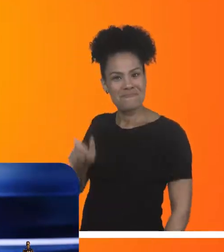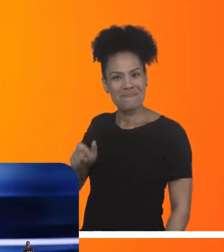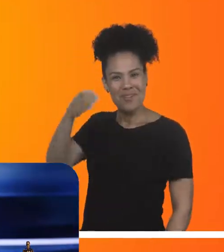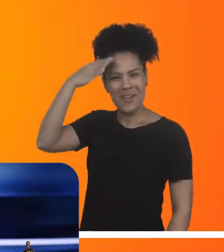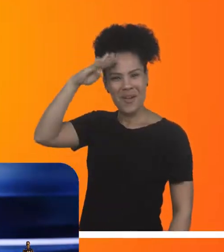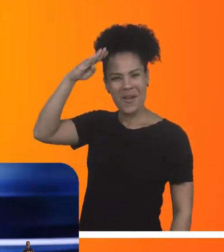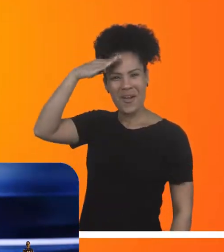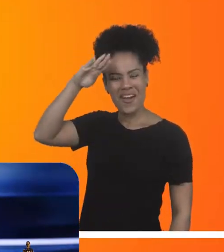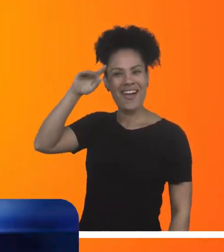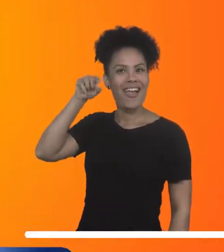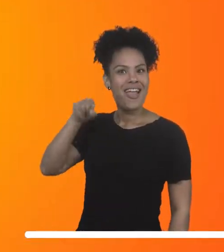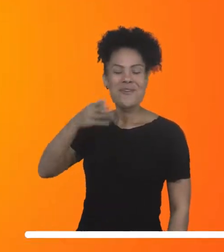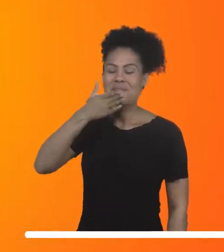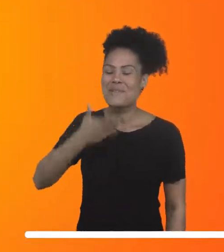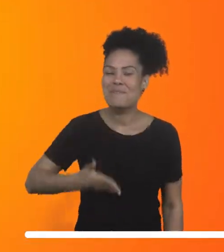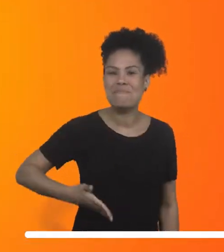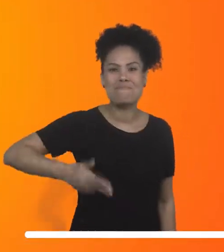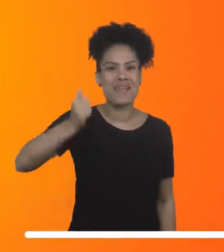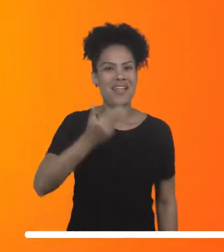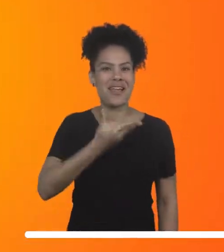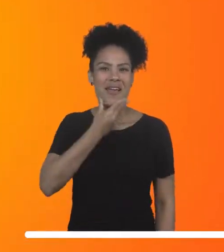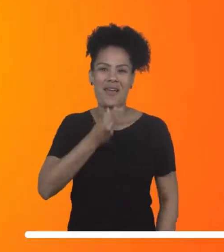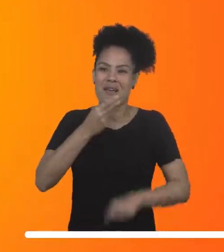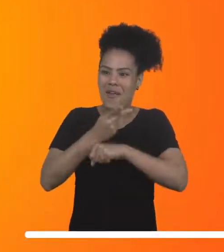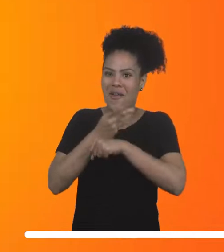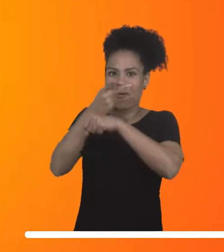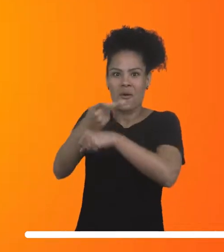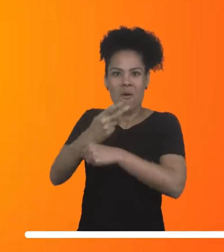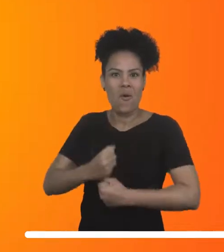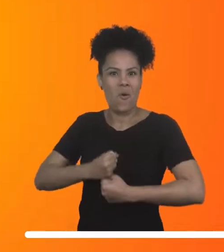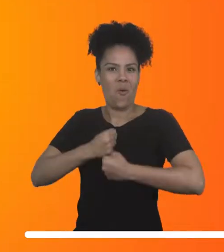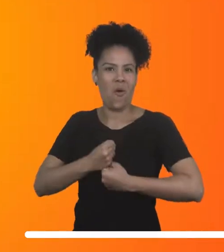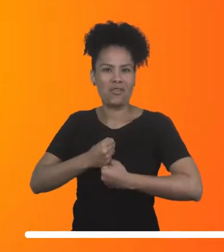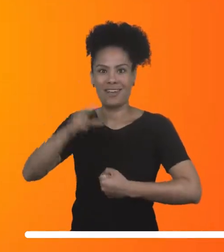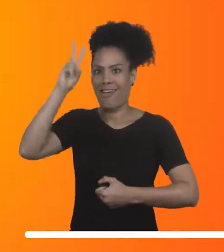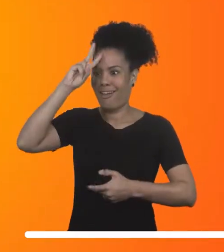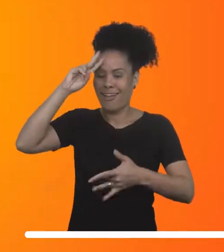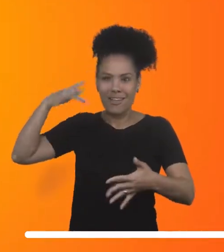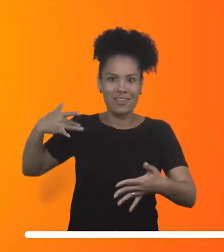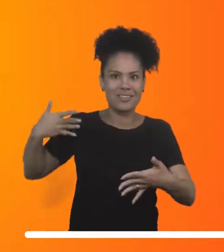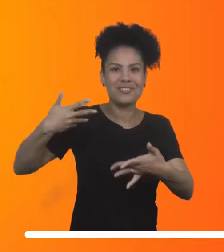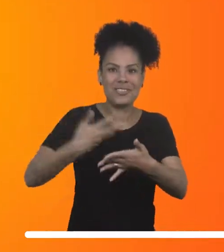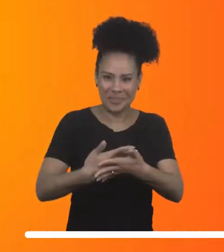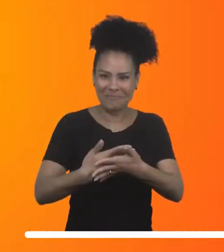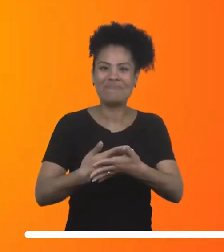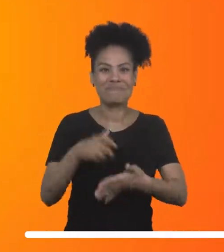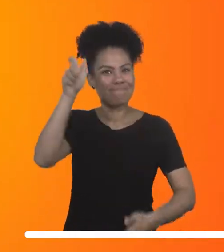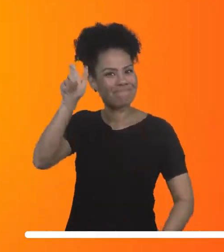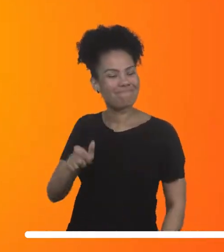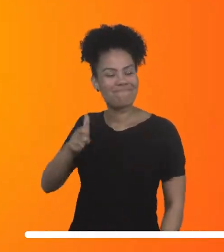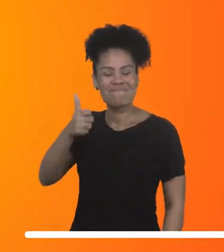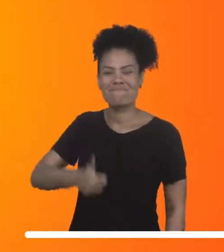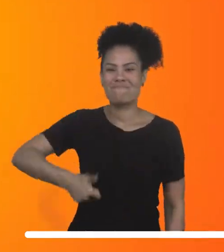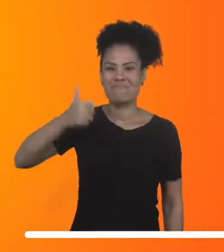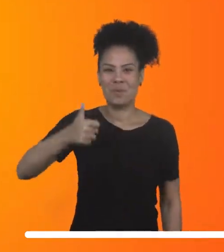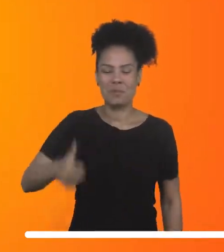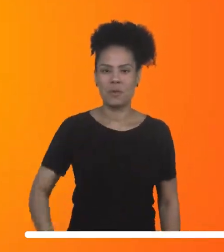homem surdo a ganhar um Oscar na história. Atualmente, é comum que pessoas ouvintes, filhas de pais